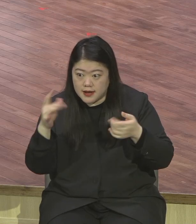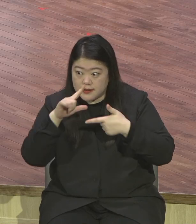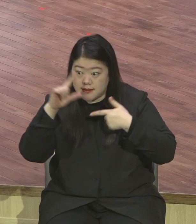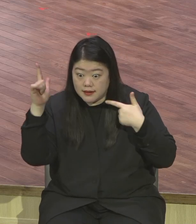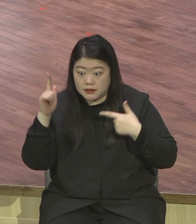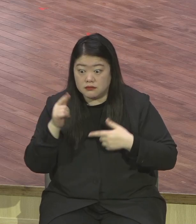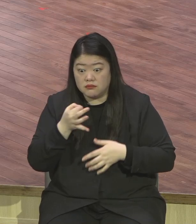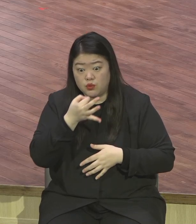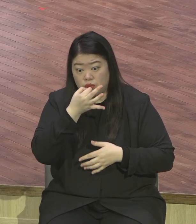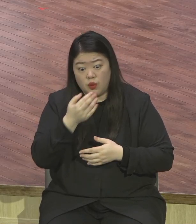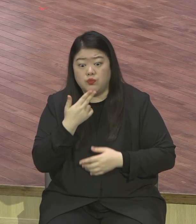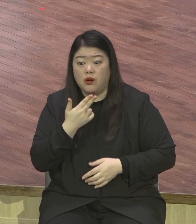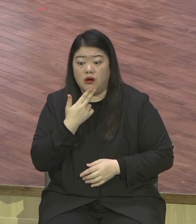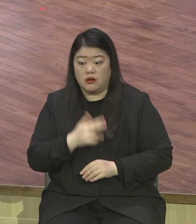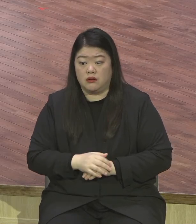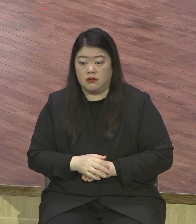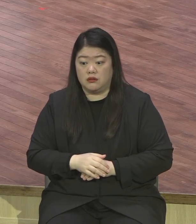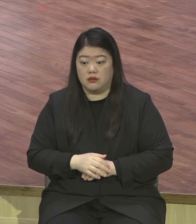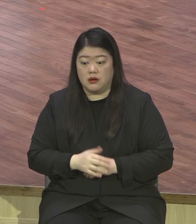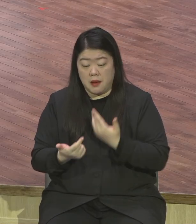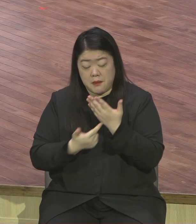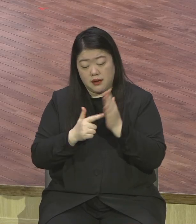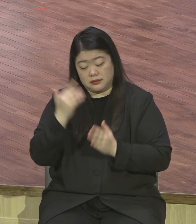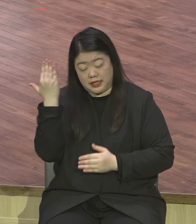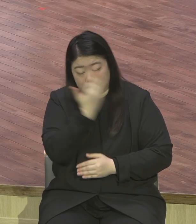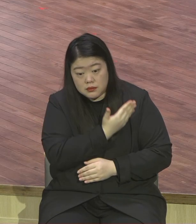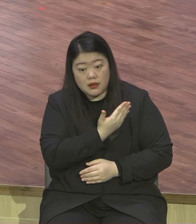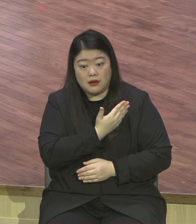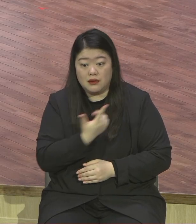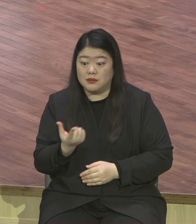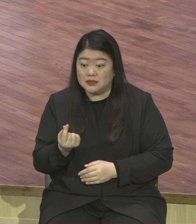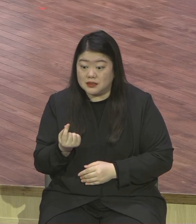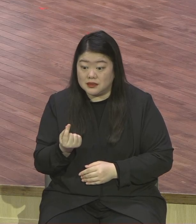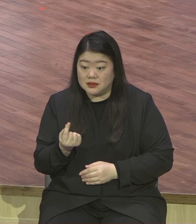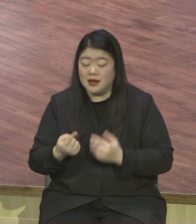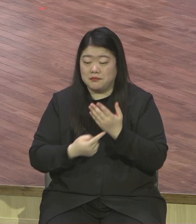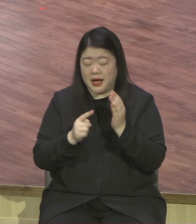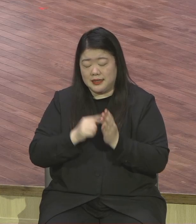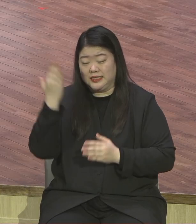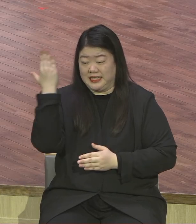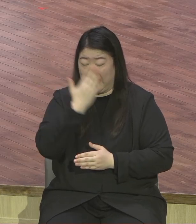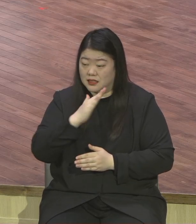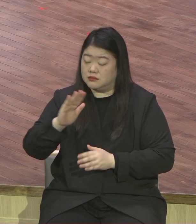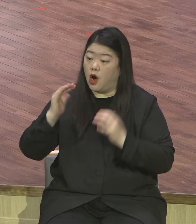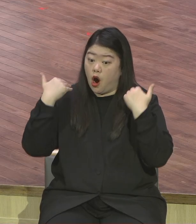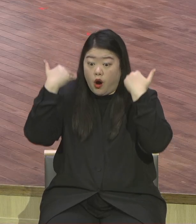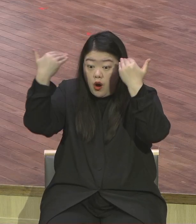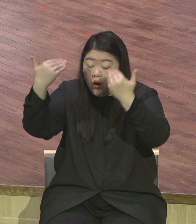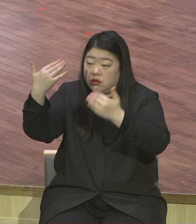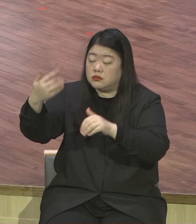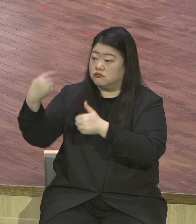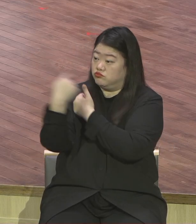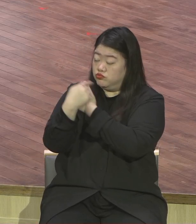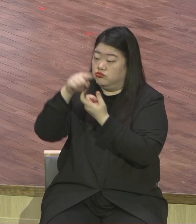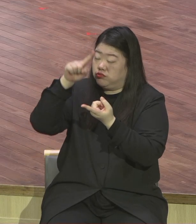않습니다 어린아이처럼 자기를 낮추는 사람 이라야 천국의 큰자다 라는 답을 줬어요